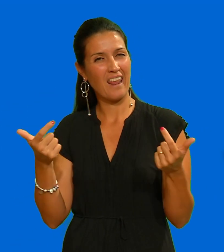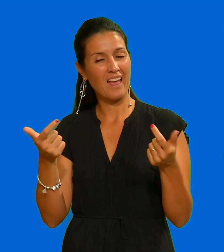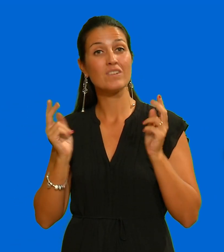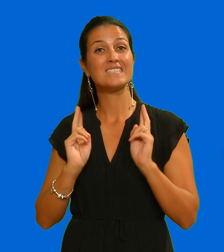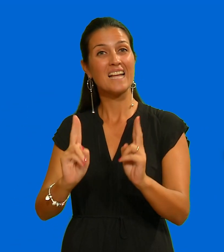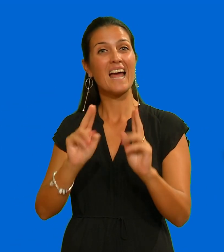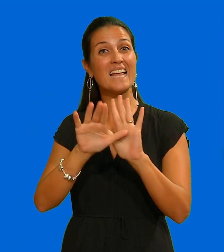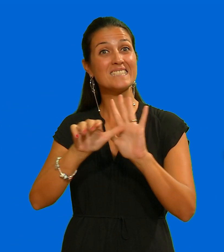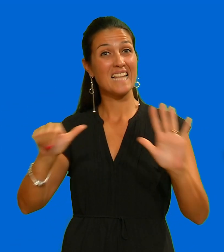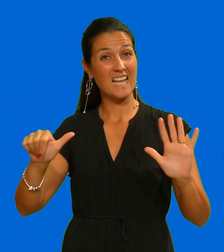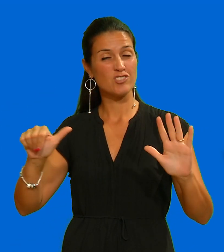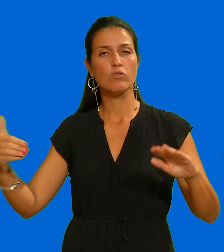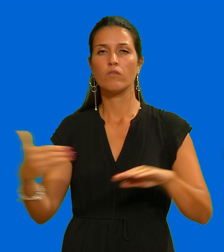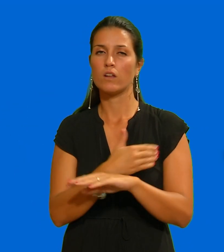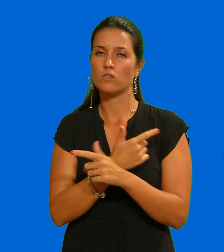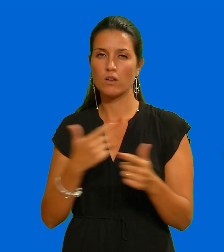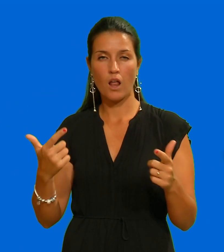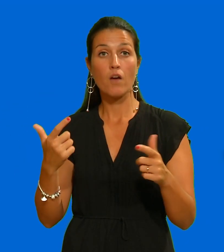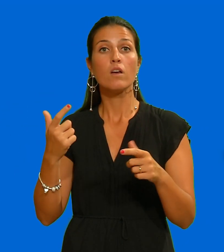avvenuto all'alba del 14 agosto.